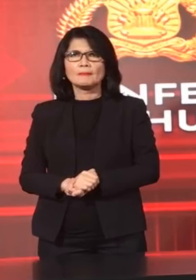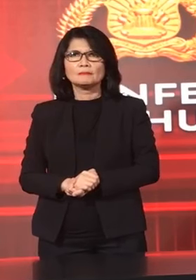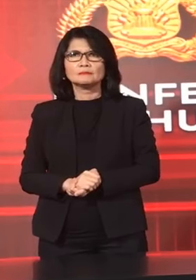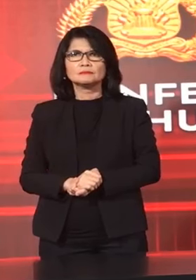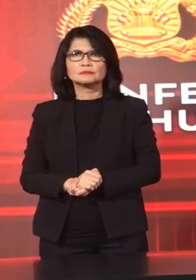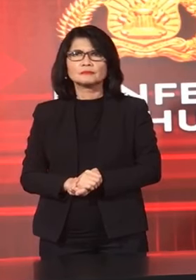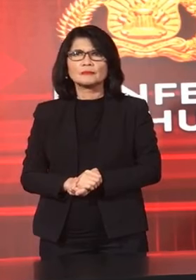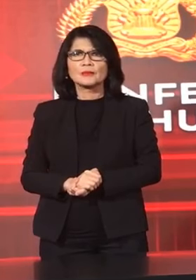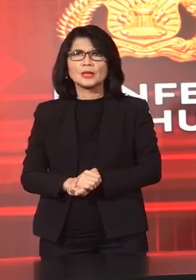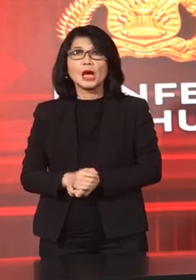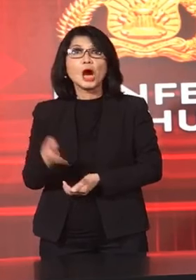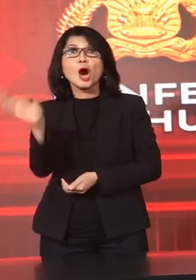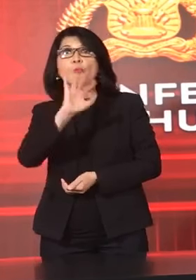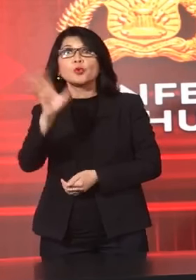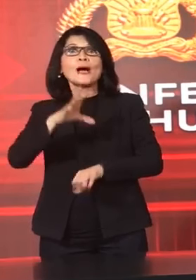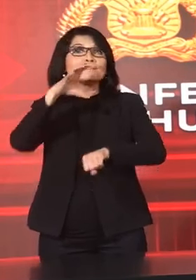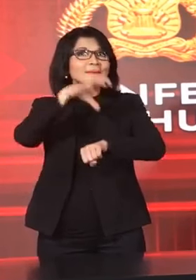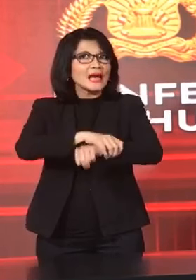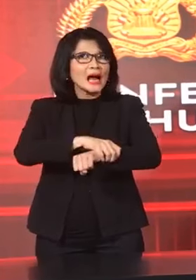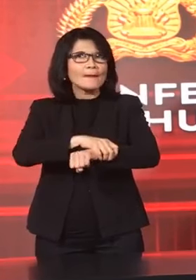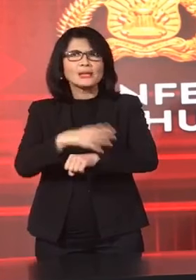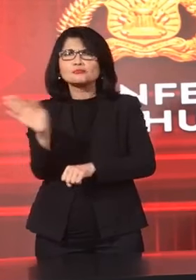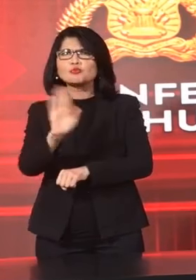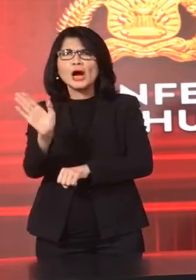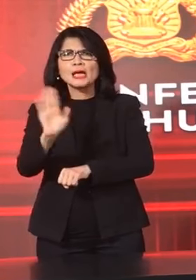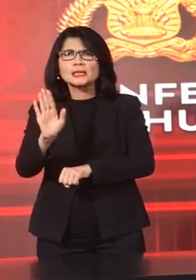Bukan Penangkapan Tapi